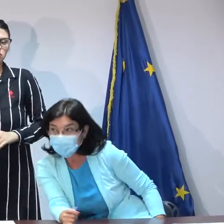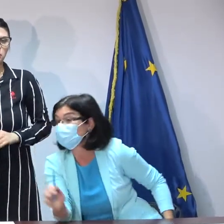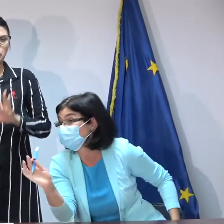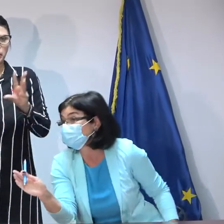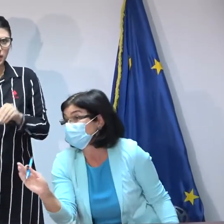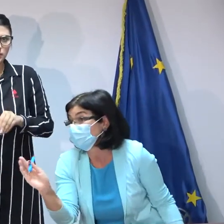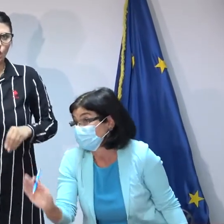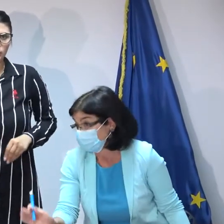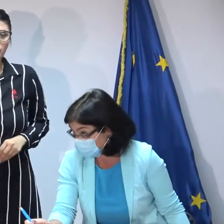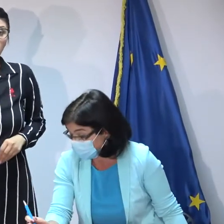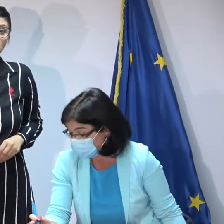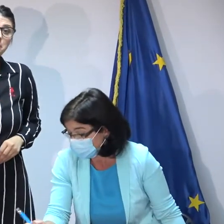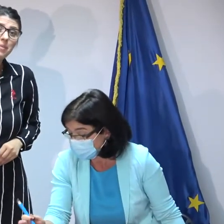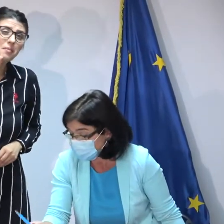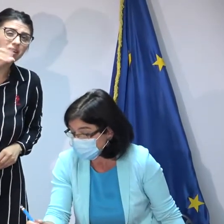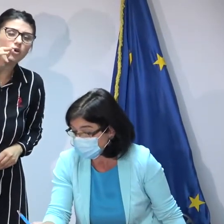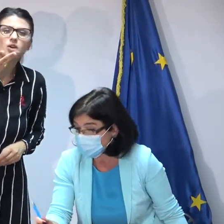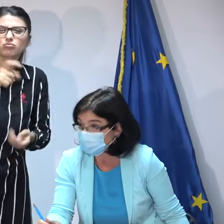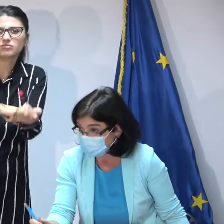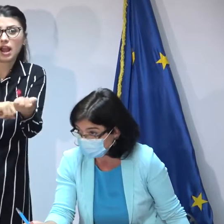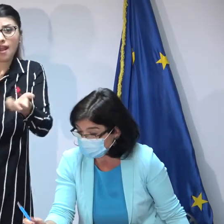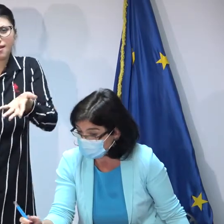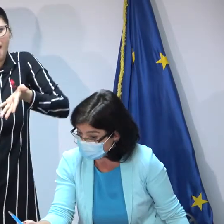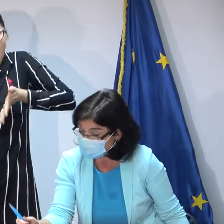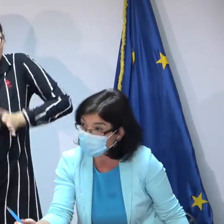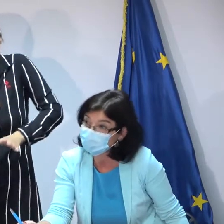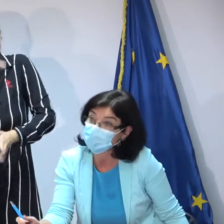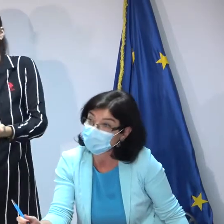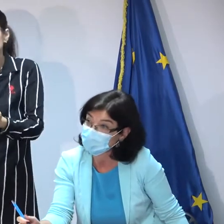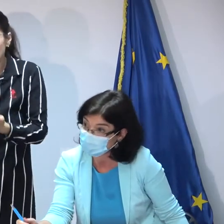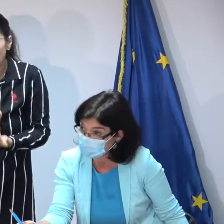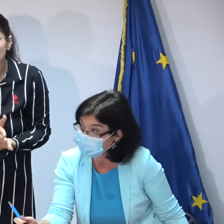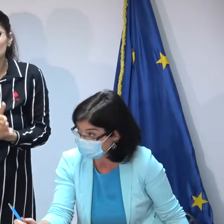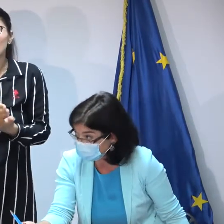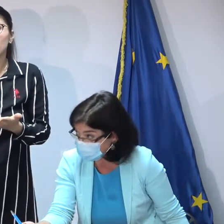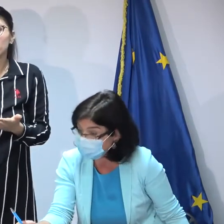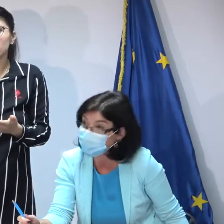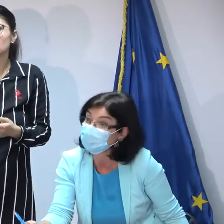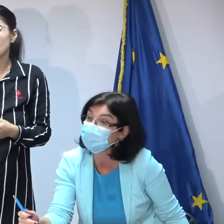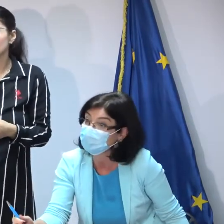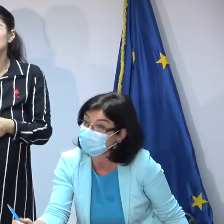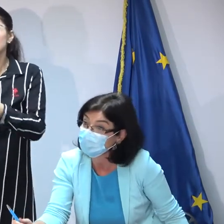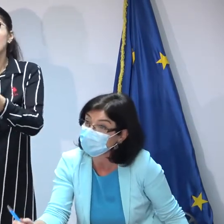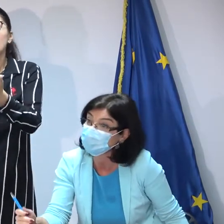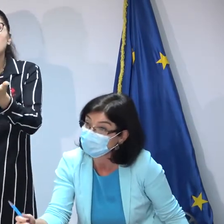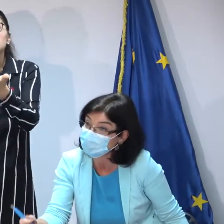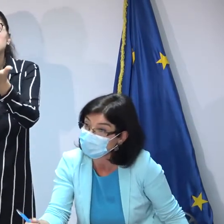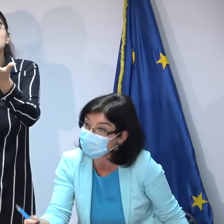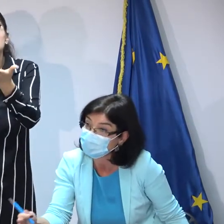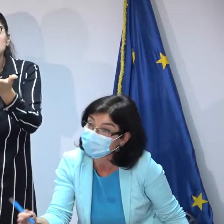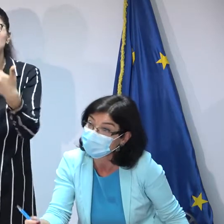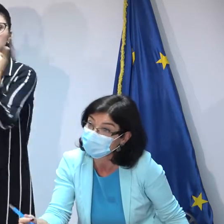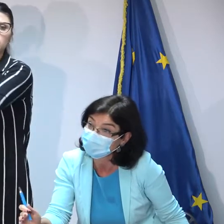are dreptul părinții biologice au dreptul și își mențin dreptul de a consimți la adopție până în momentul